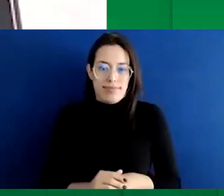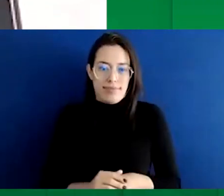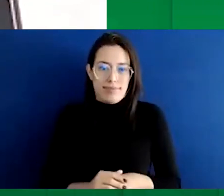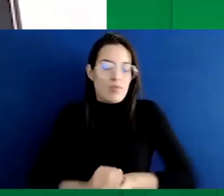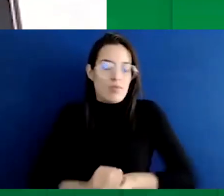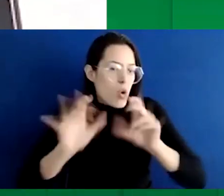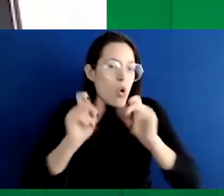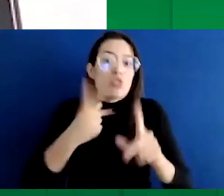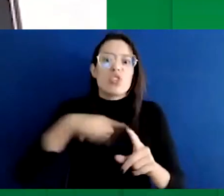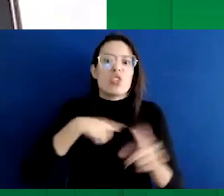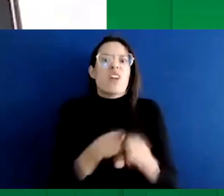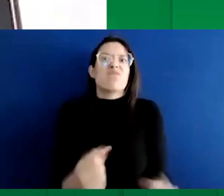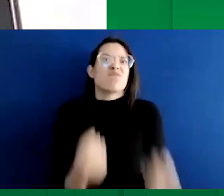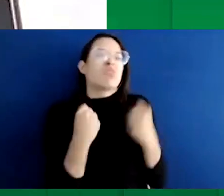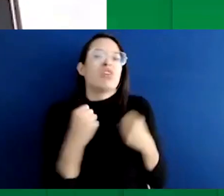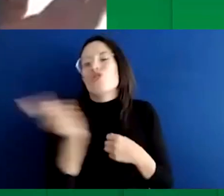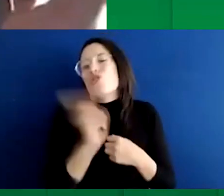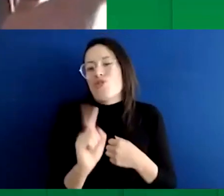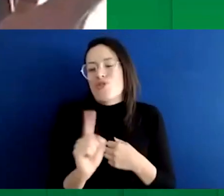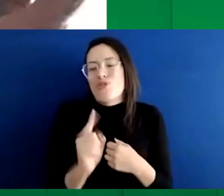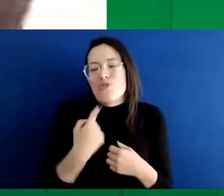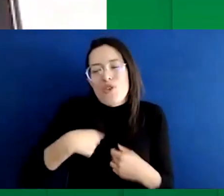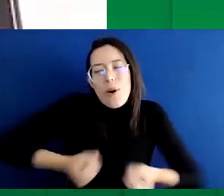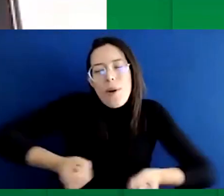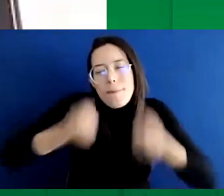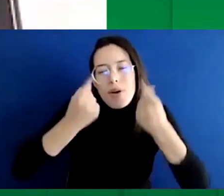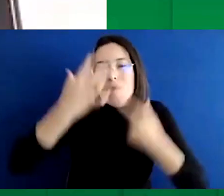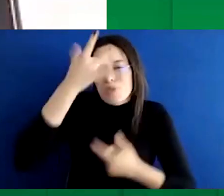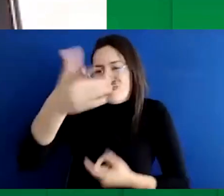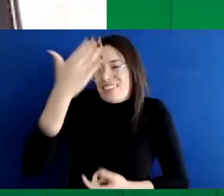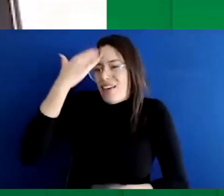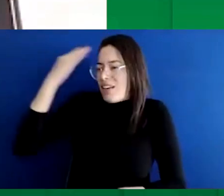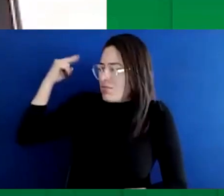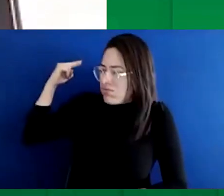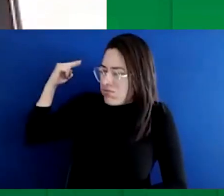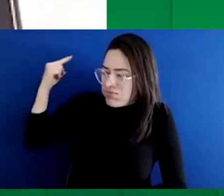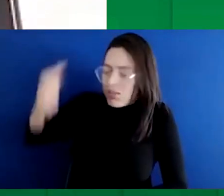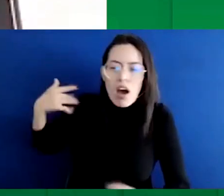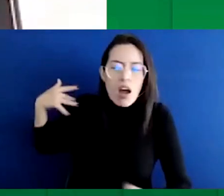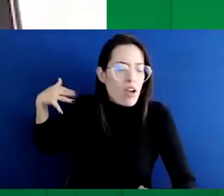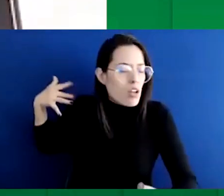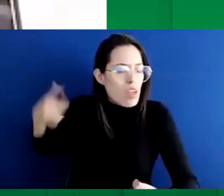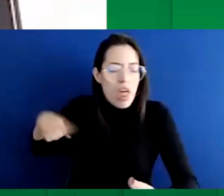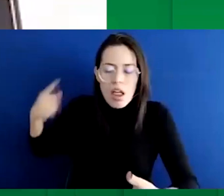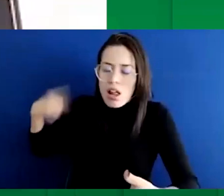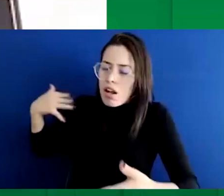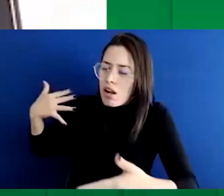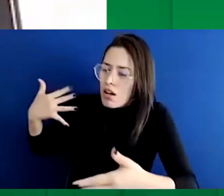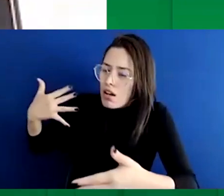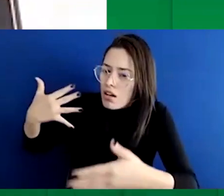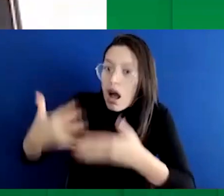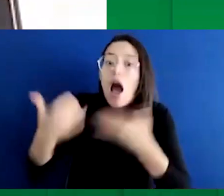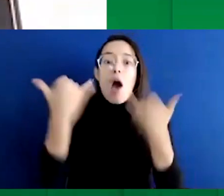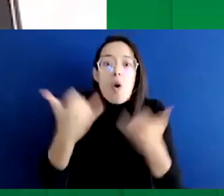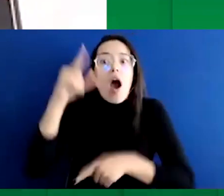¿Por qué? Porque si a través de la historia no lo hayamos logrado, o con los avances que ustedes han